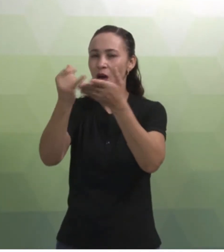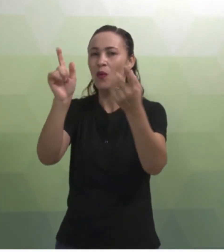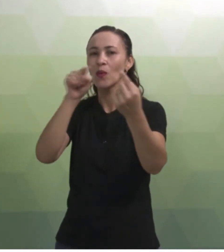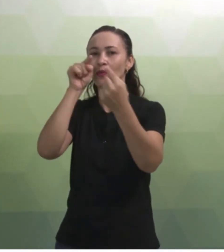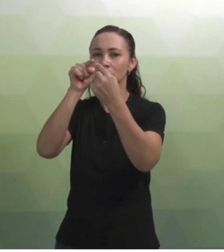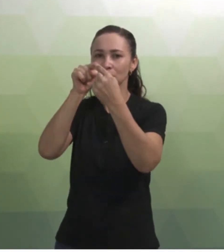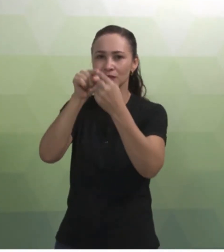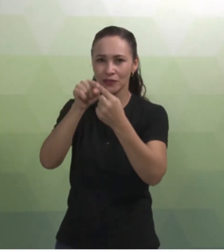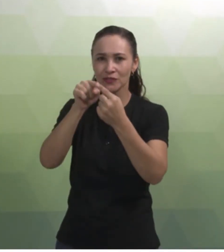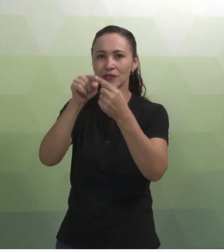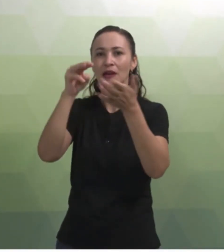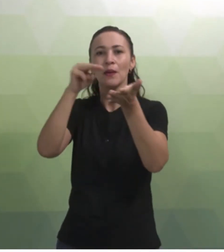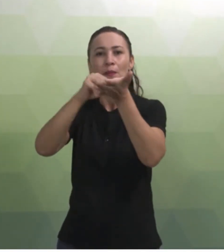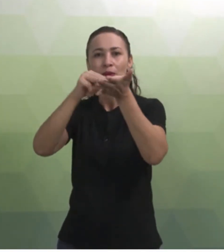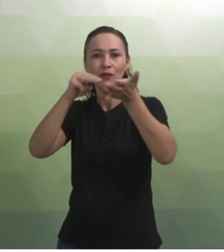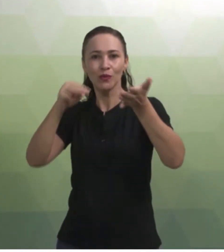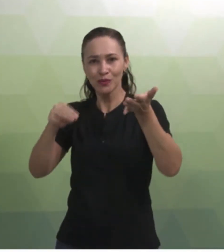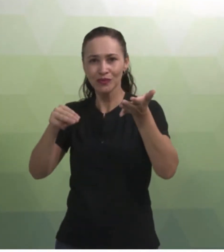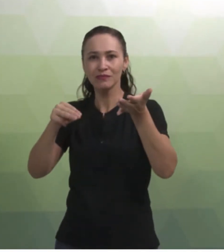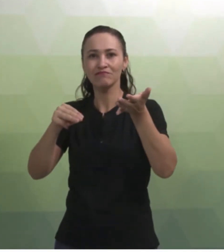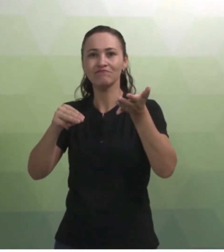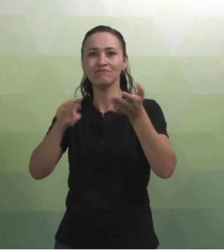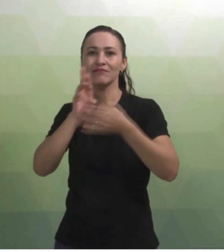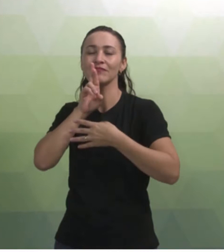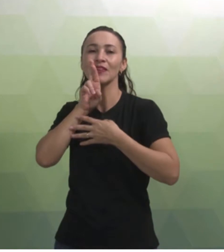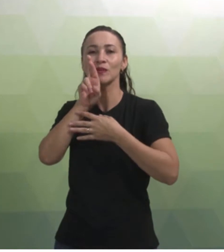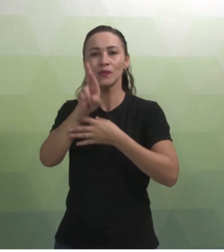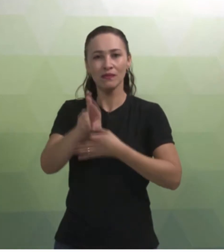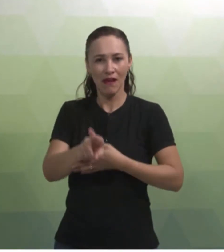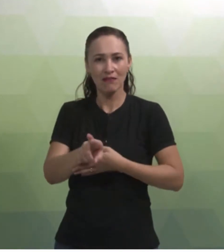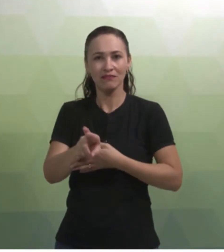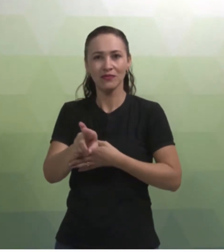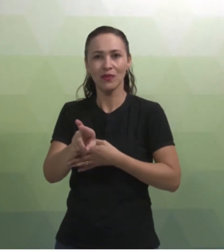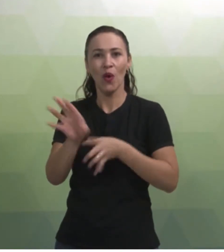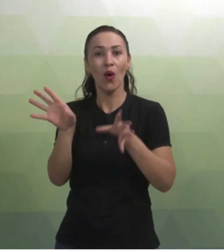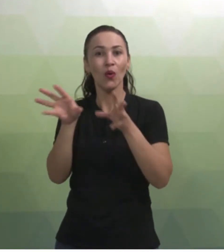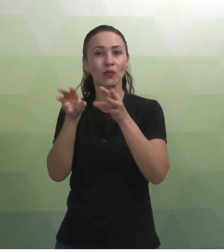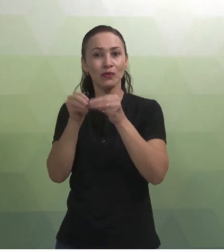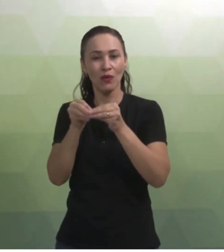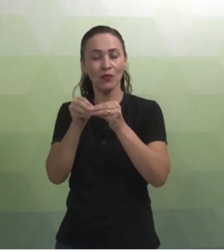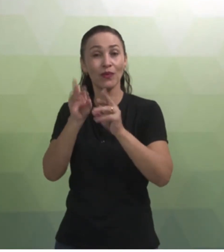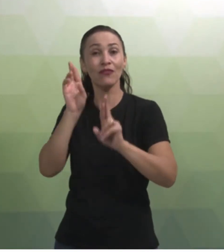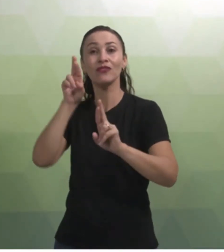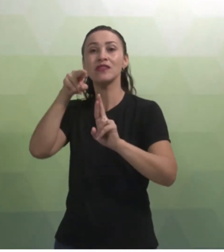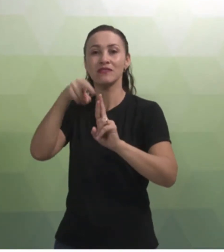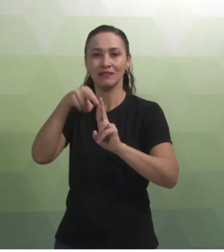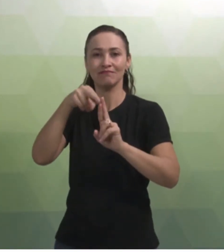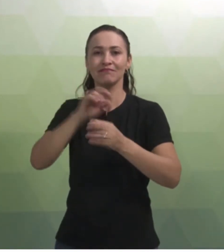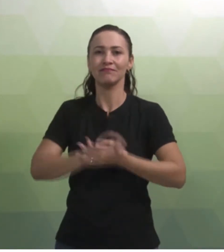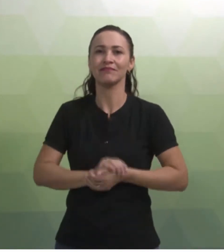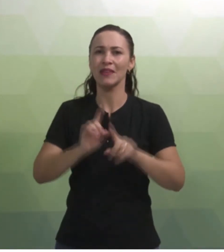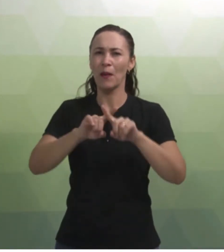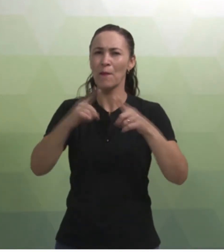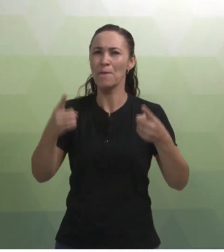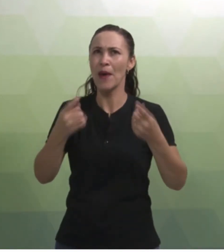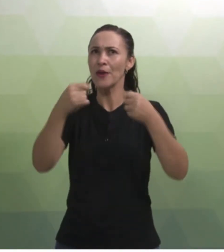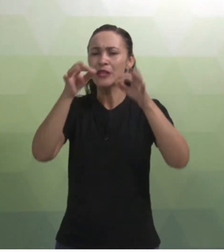objetivos, metodologia, resultados, conclusão e referências. Mas não precisa ser coisa muito